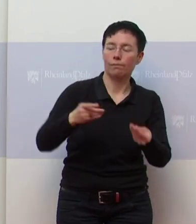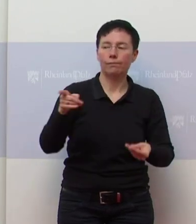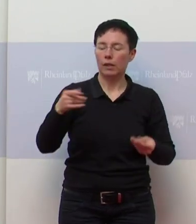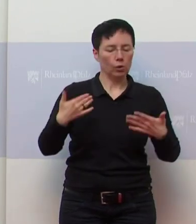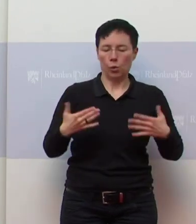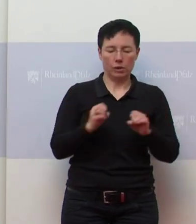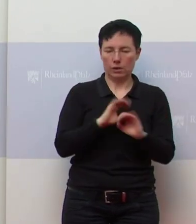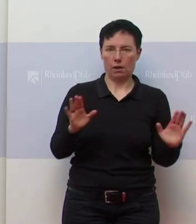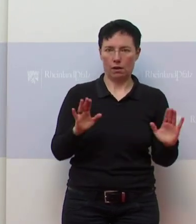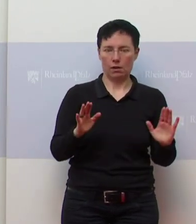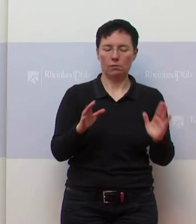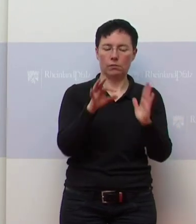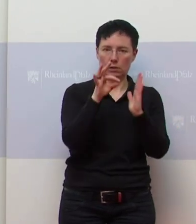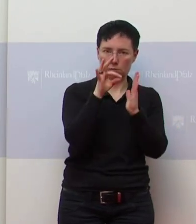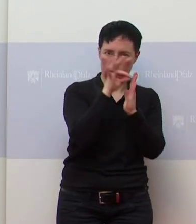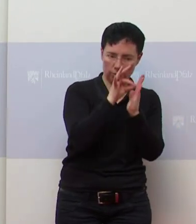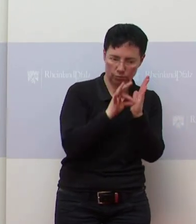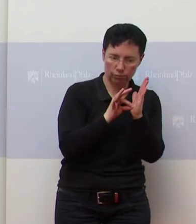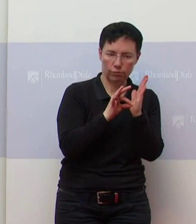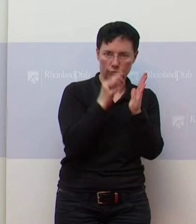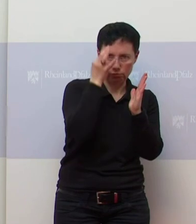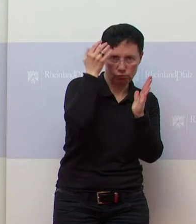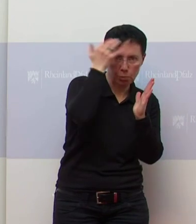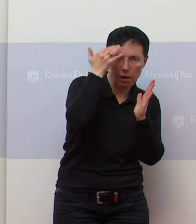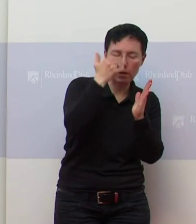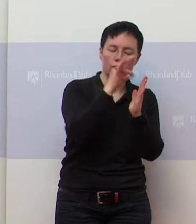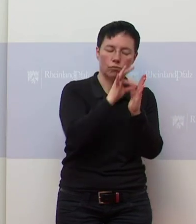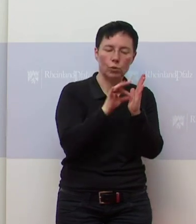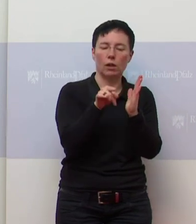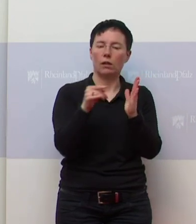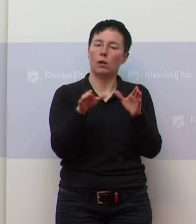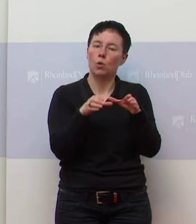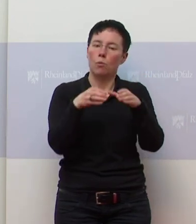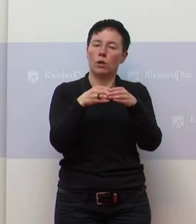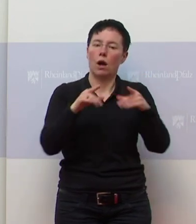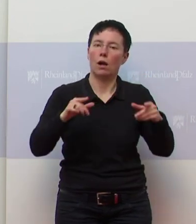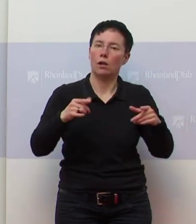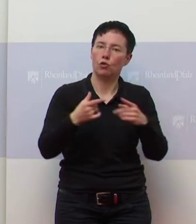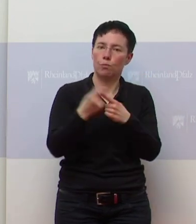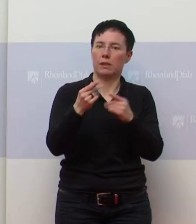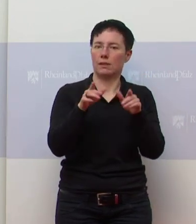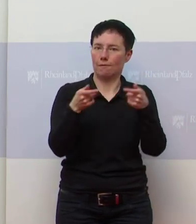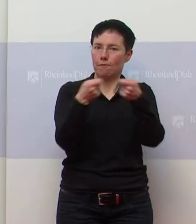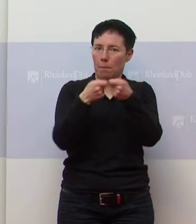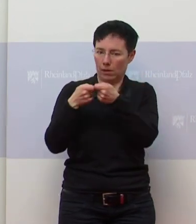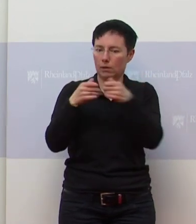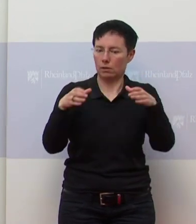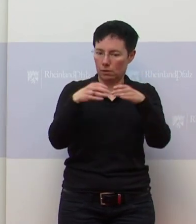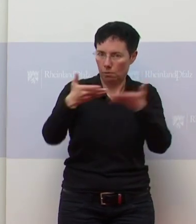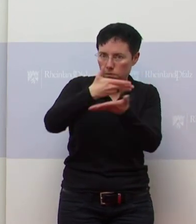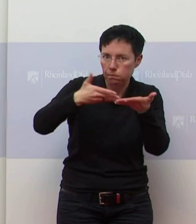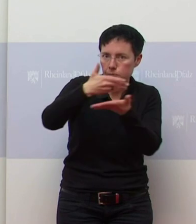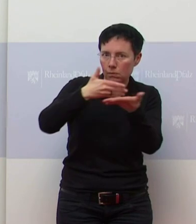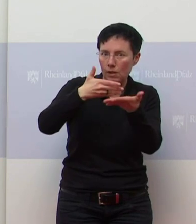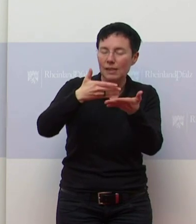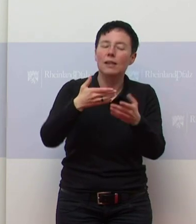entworfen, die werden wir aber mit den kommunalen Spitzenverbänden besprechen. Und ich habe ja schon gesagt, also bestimmte